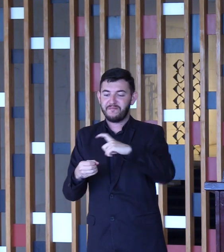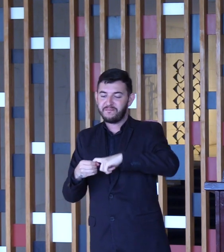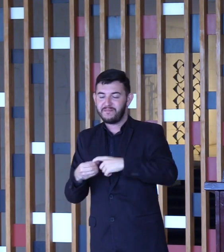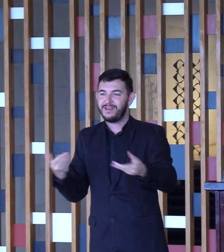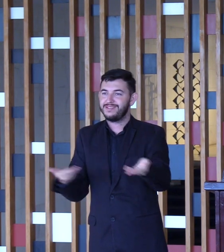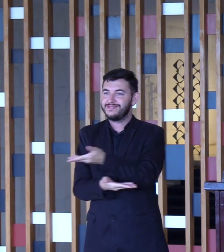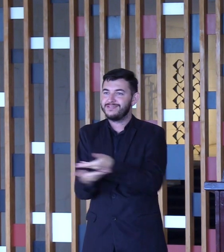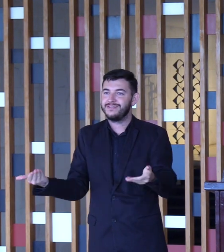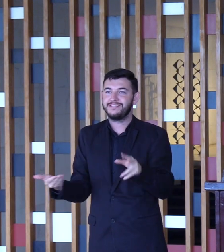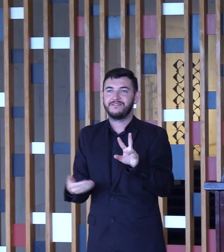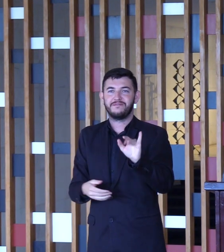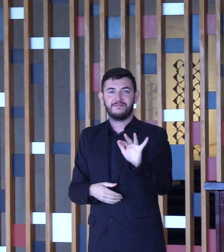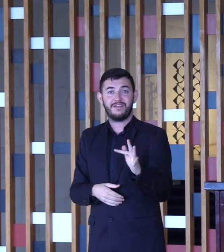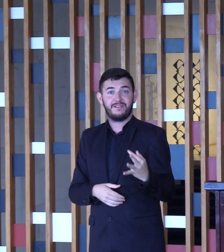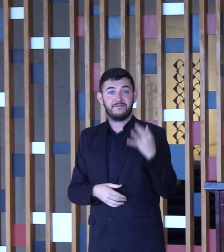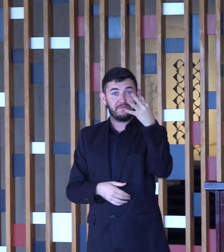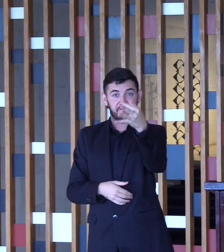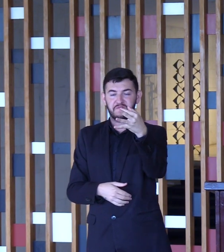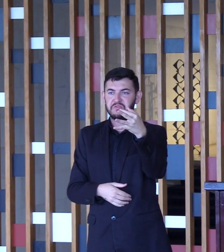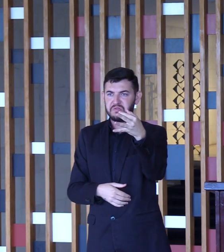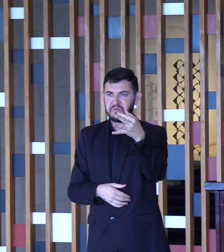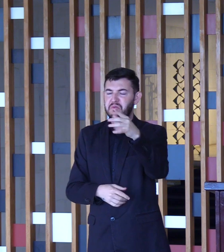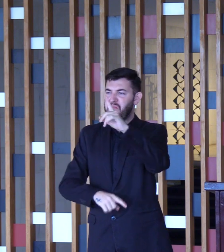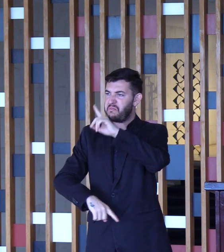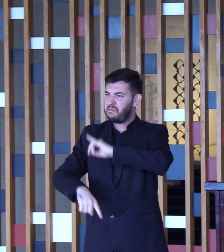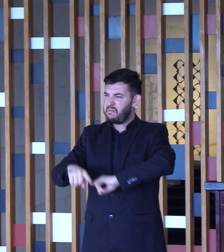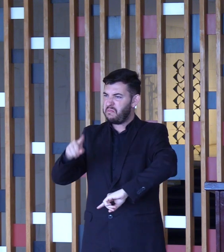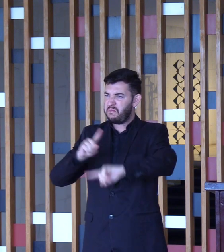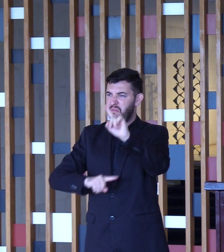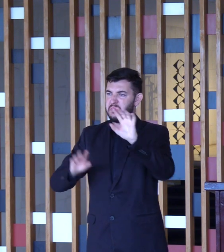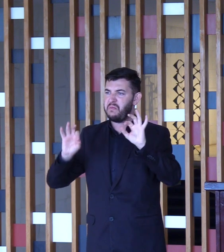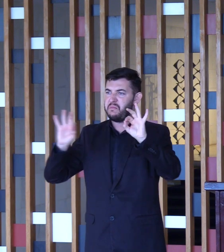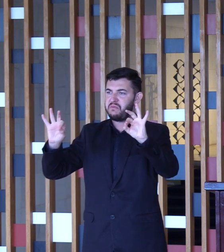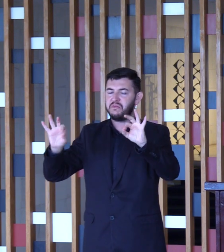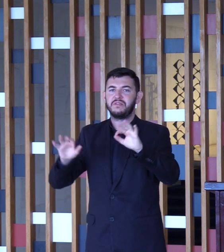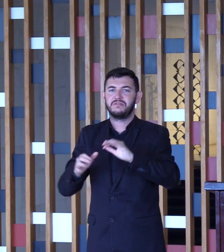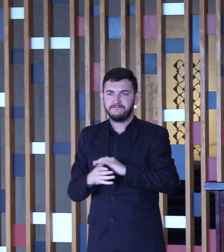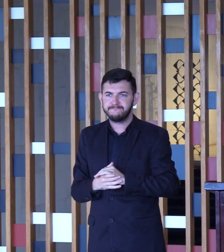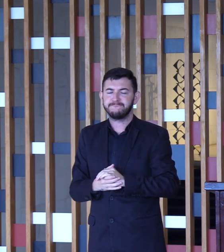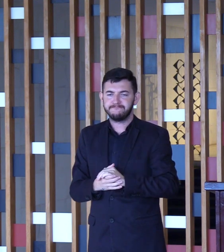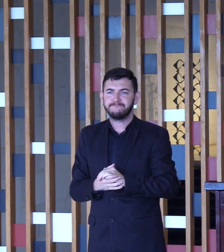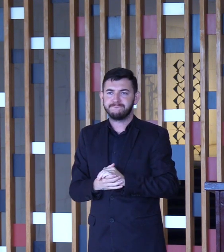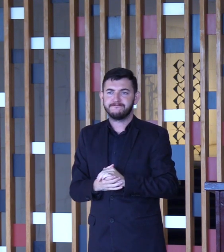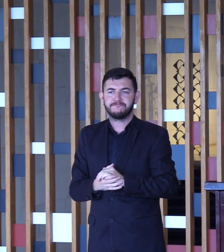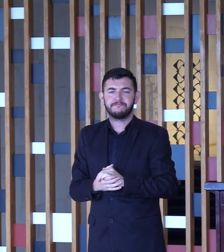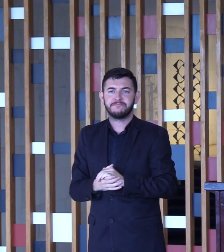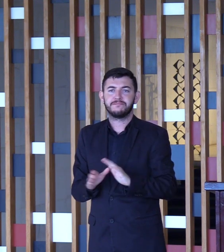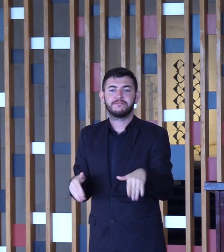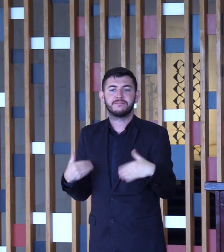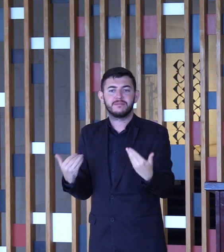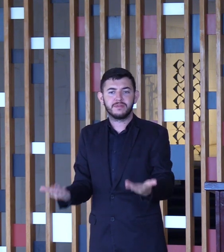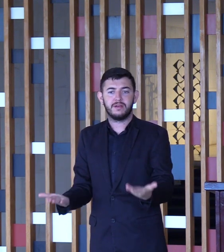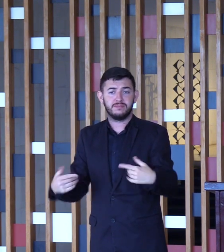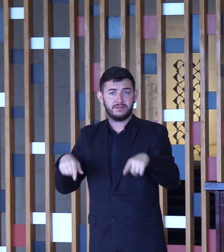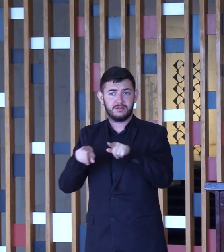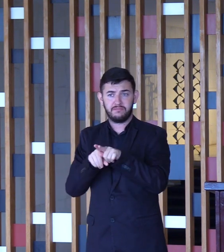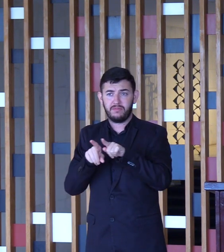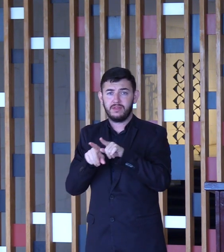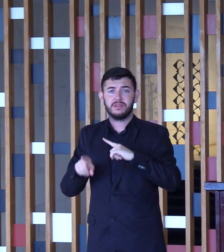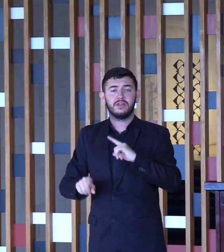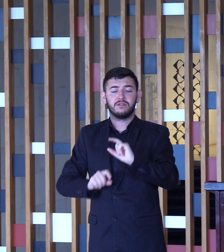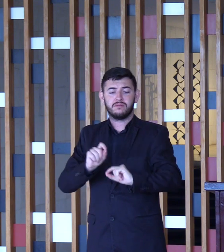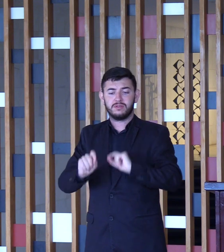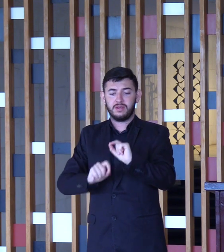extremamente promissor. Afim de prosseguir na conservação do